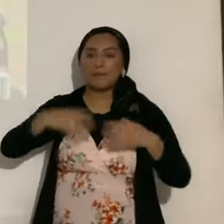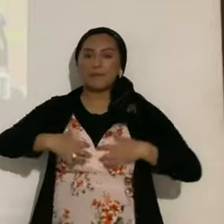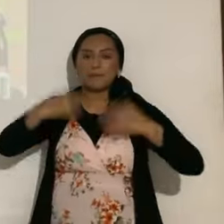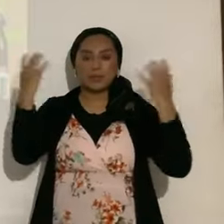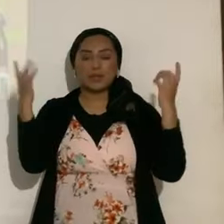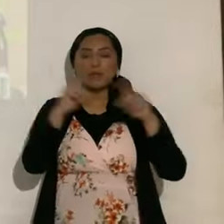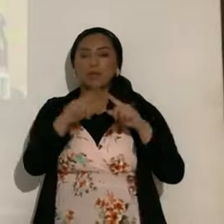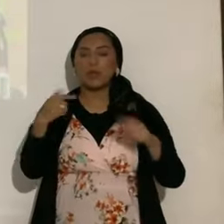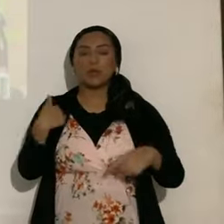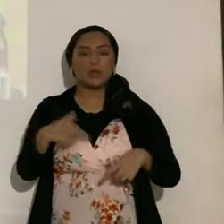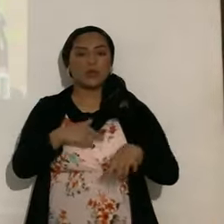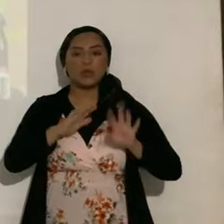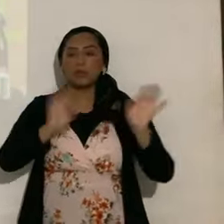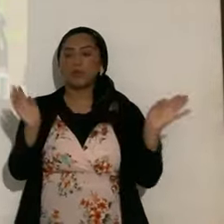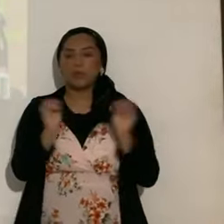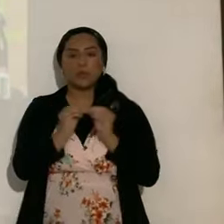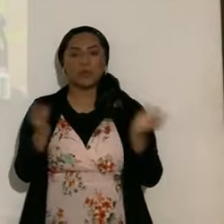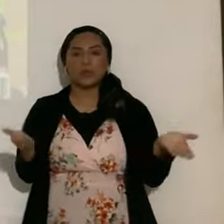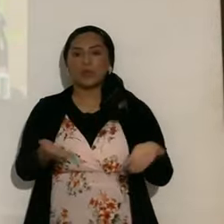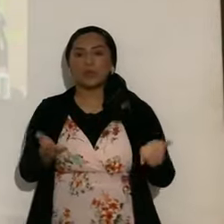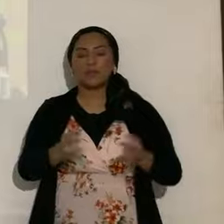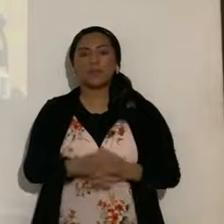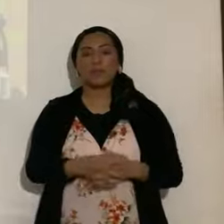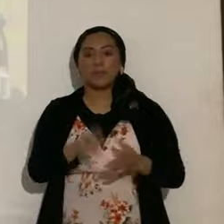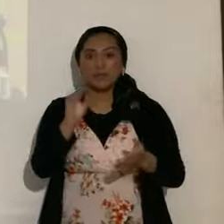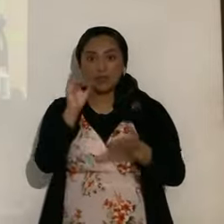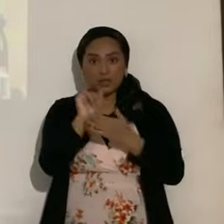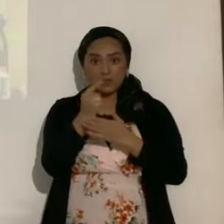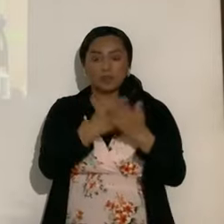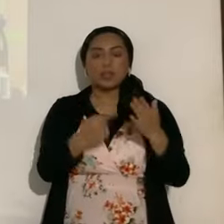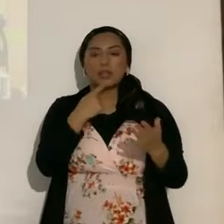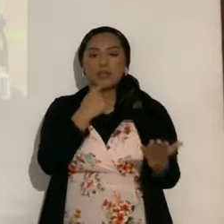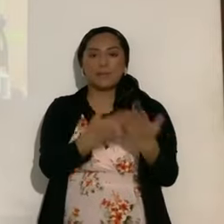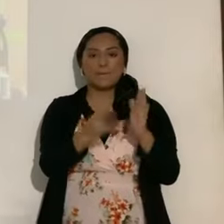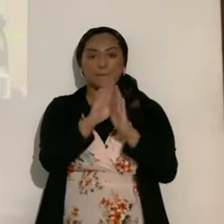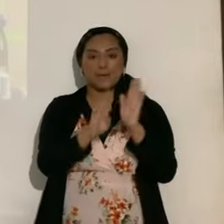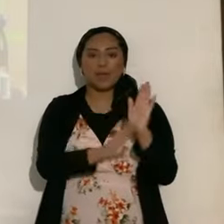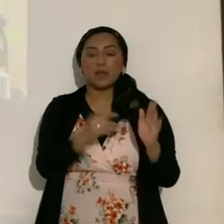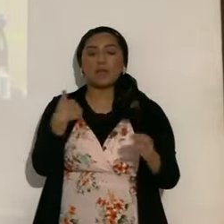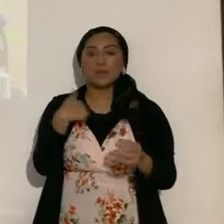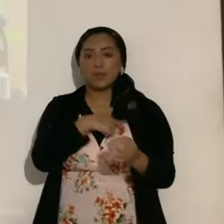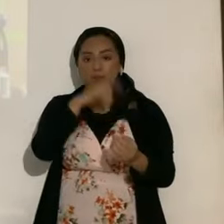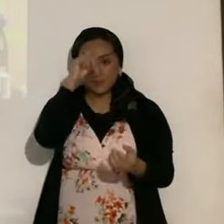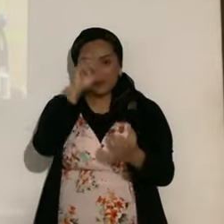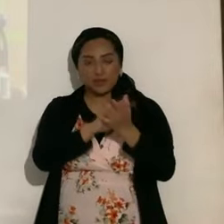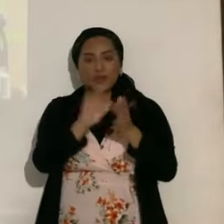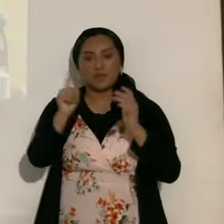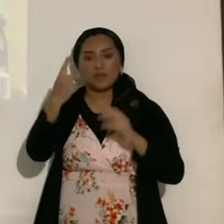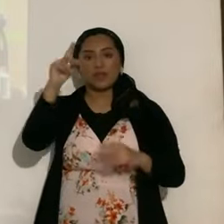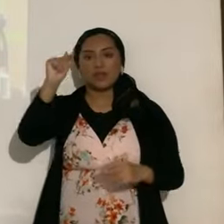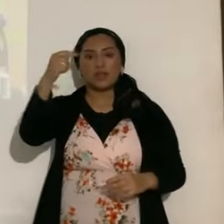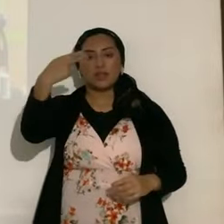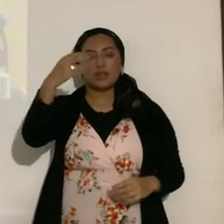nosotros, ya no estaremos aquí, eso dice la Biblia, y lo creemos, en primera y tercera decencia, es uno, diez, dice,